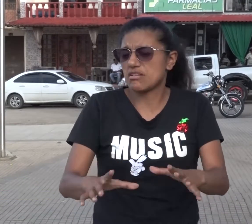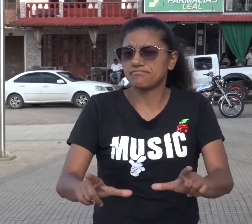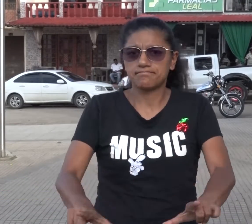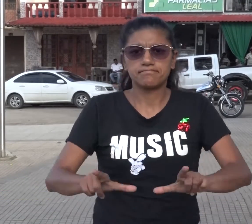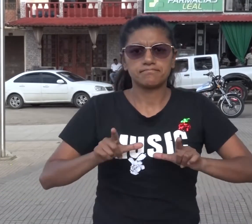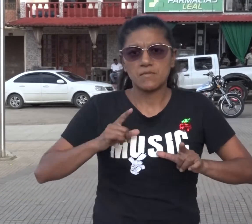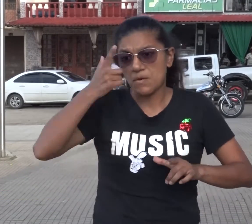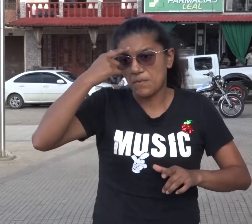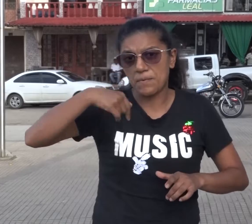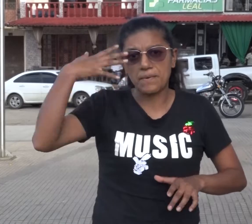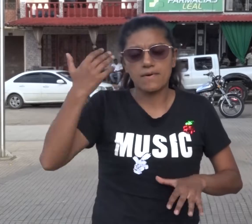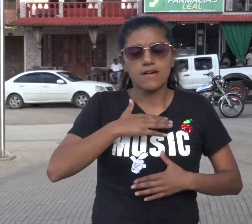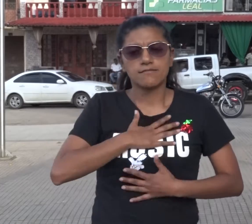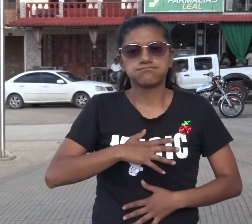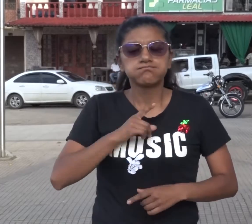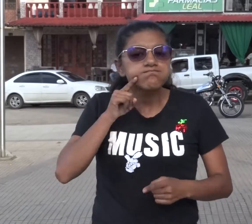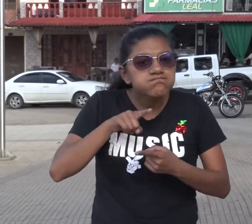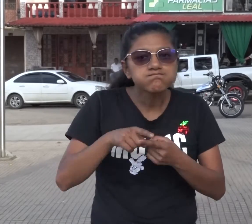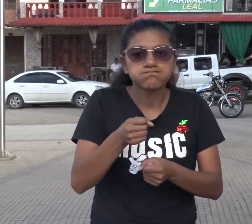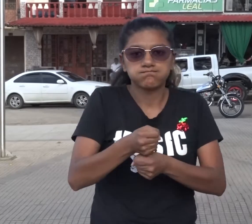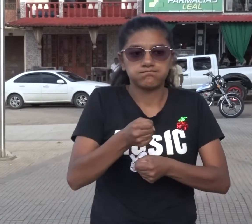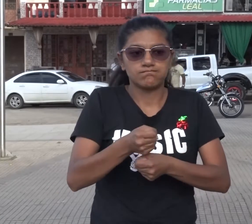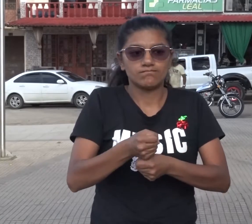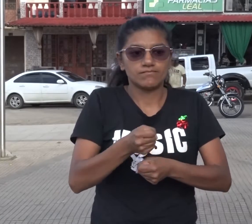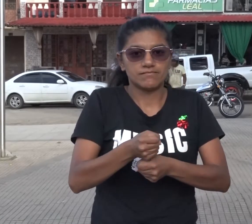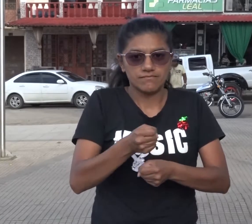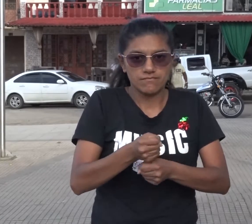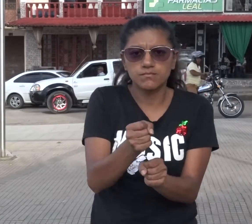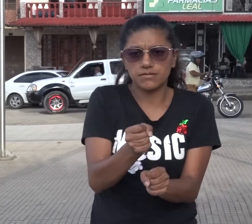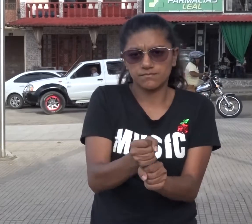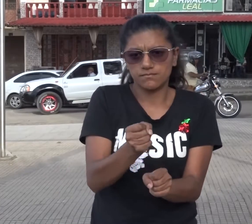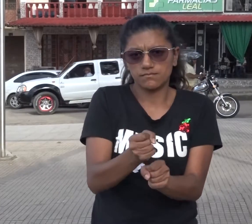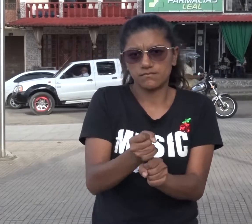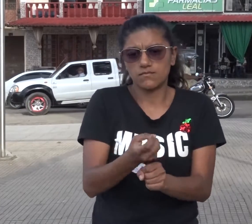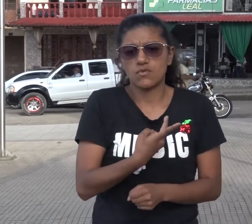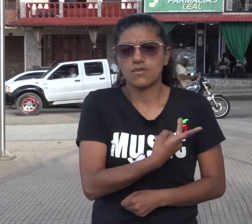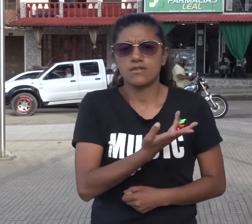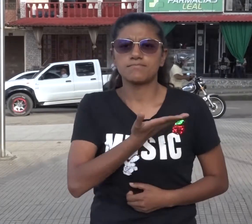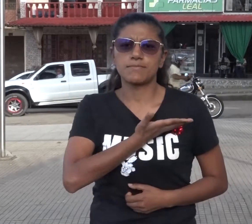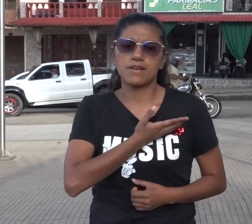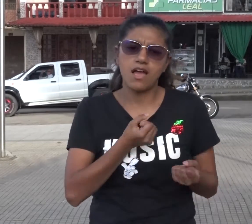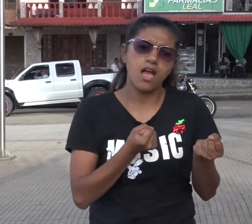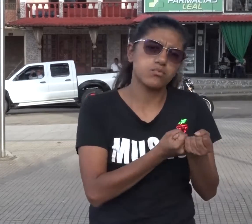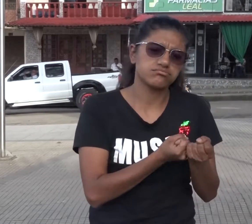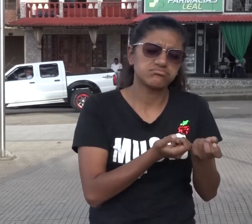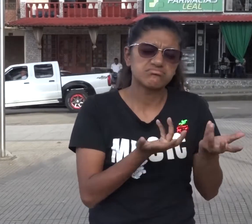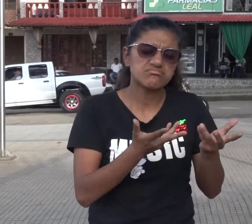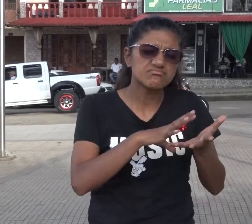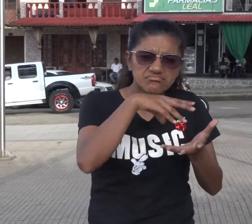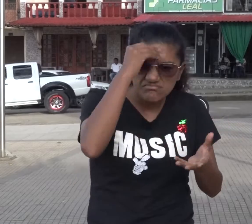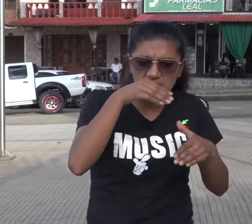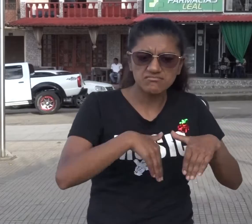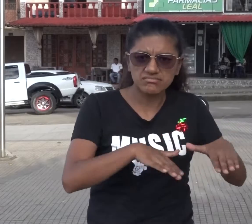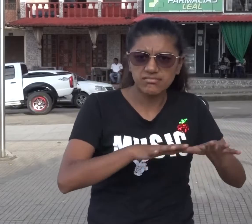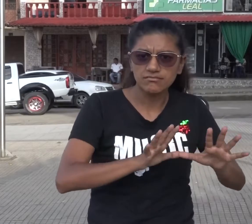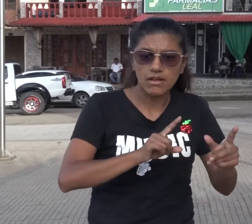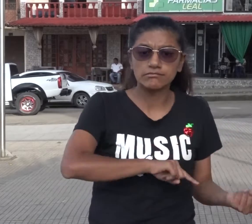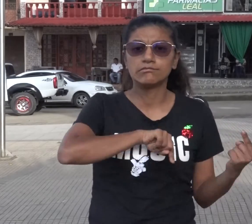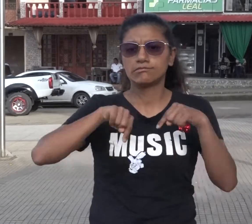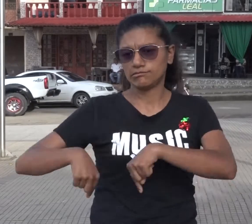en el colegio Manuela Beltrán y luego empecé a trabajar. Con mi mamá,